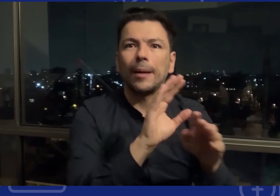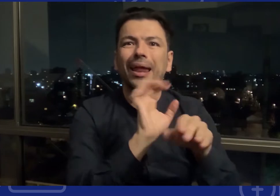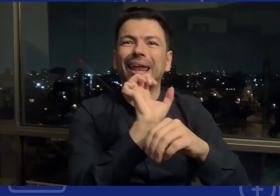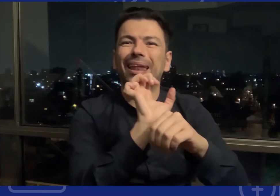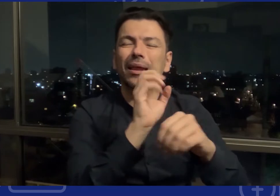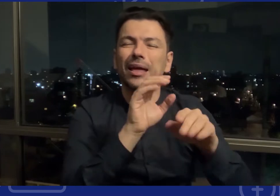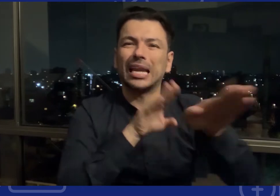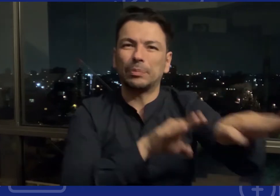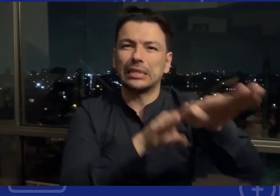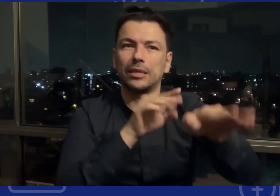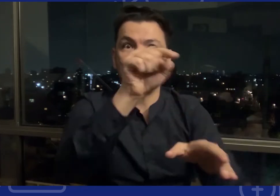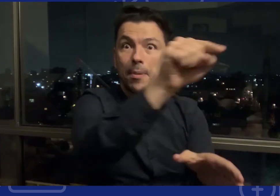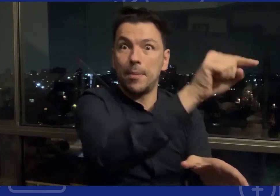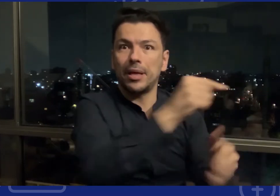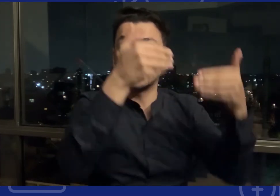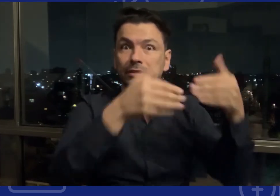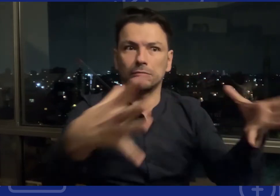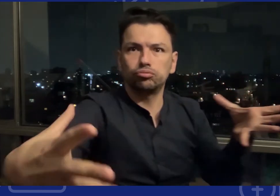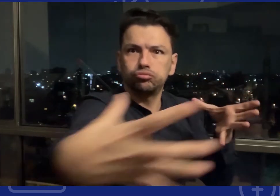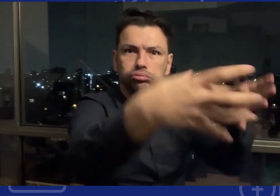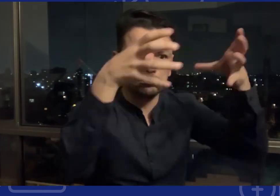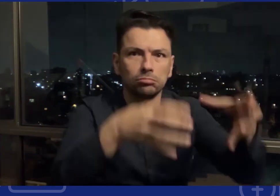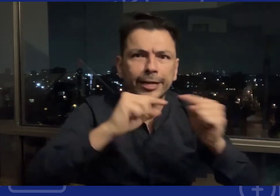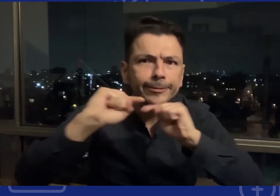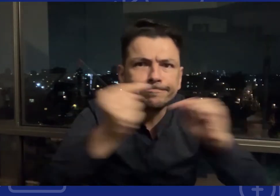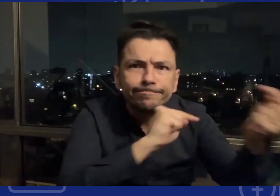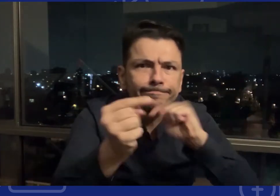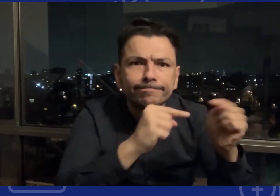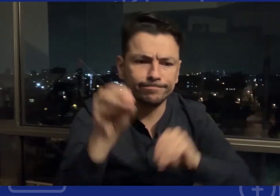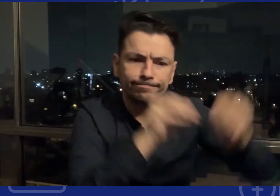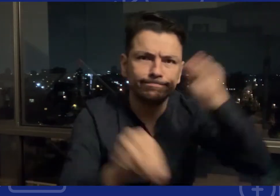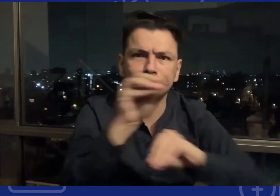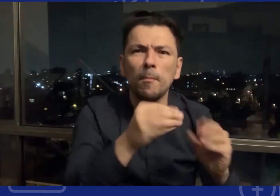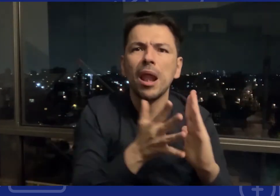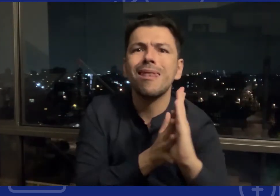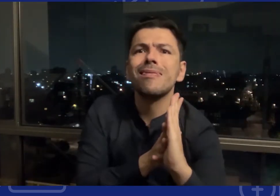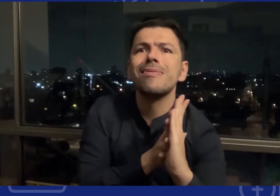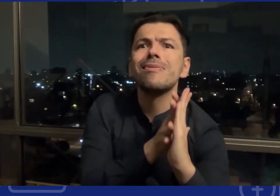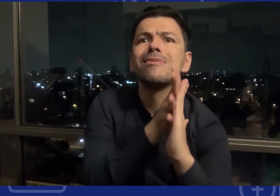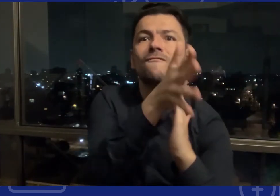Con representación de las diferentes discapacidades se elabora este informe alterno